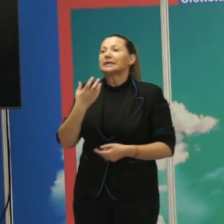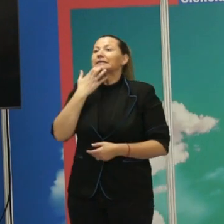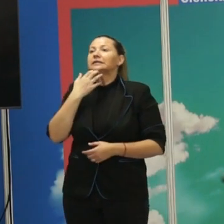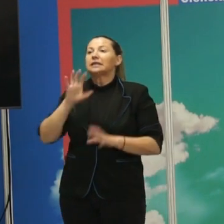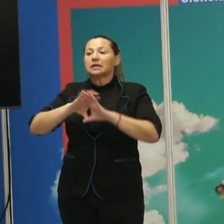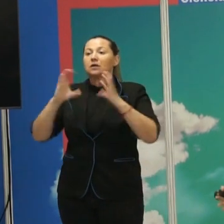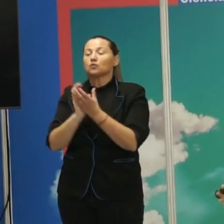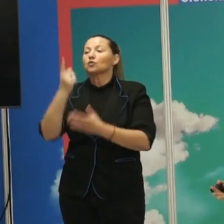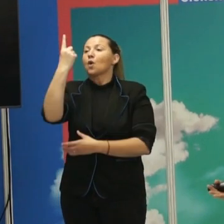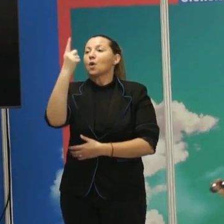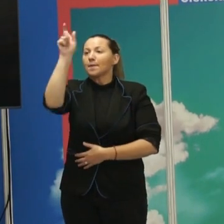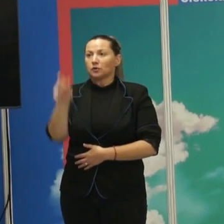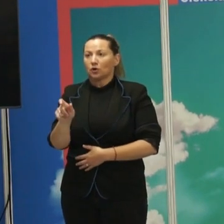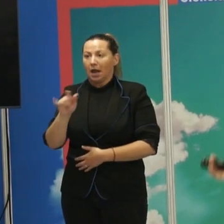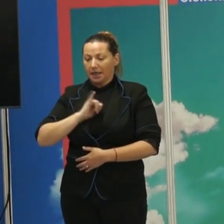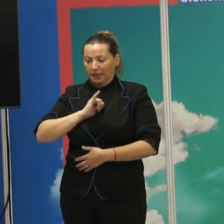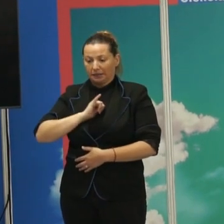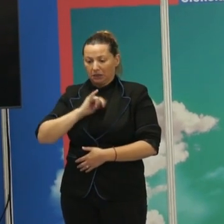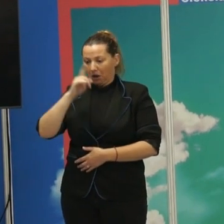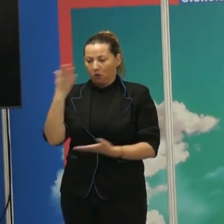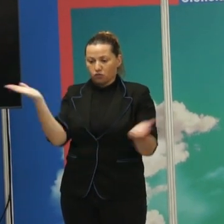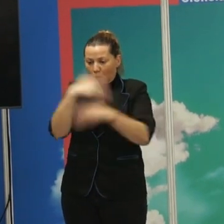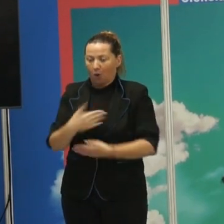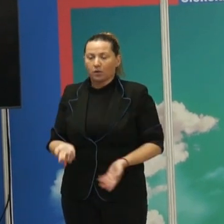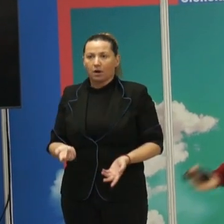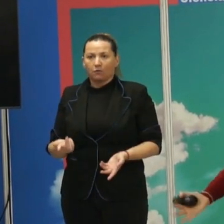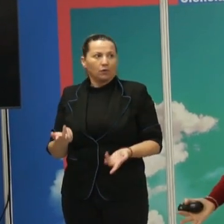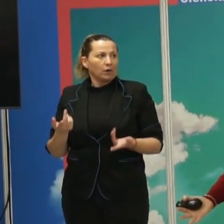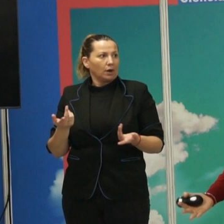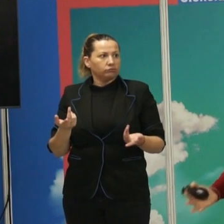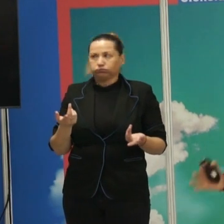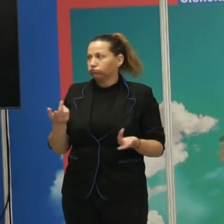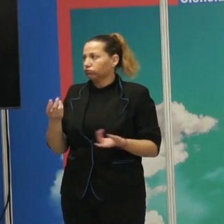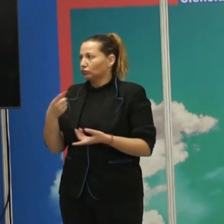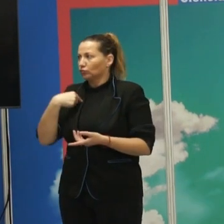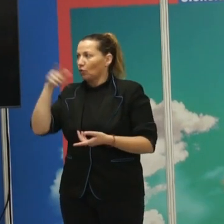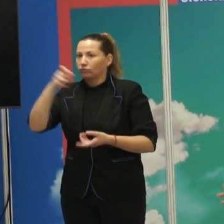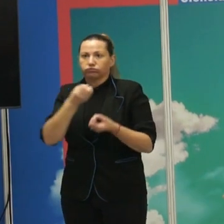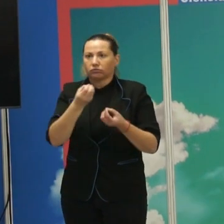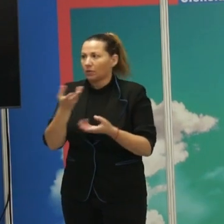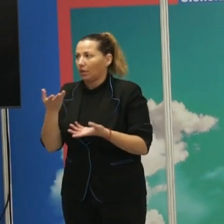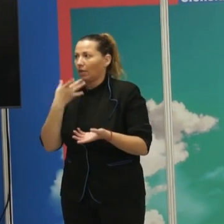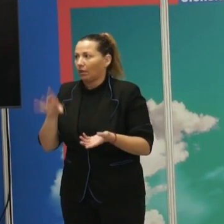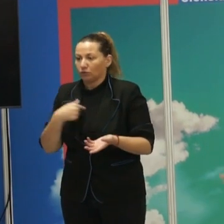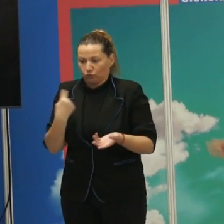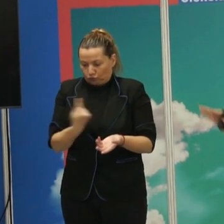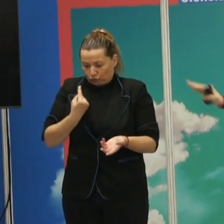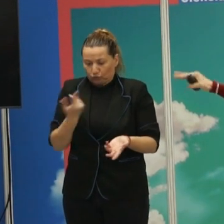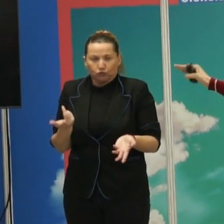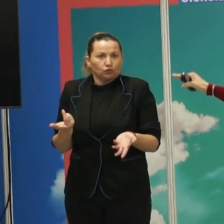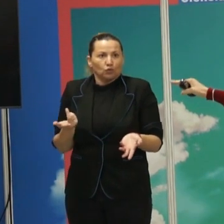mundo, posiblemente no tendría identidad. No sabría cómo diferenciarse o a quién contárselo. En el momento en que hay dos ya puede haberla.